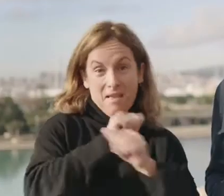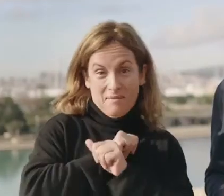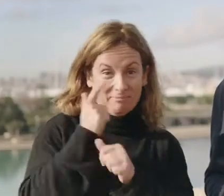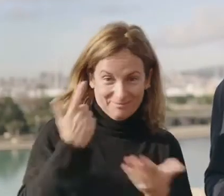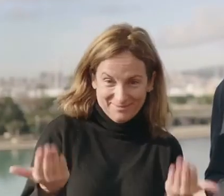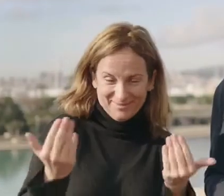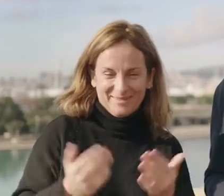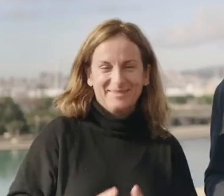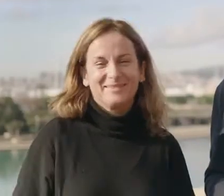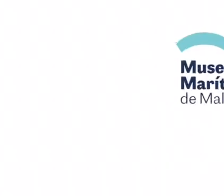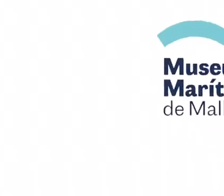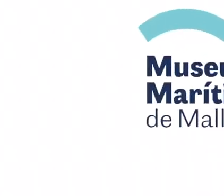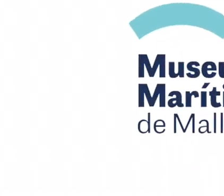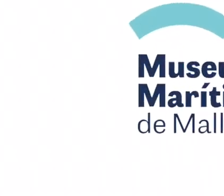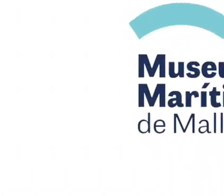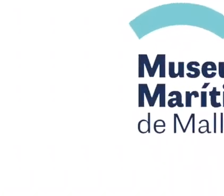esperem!